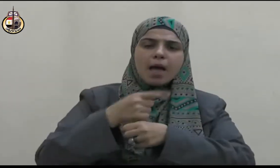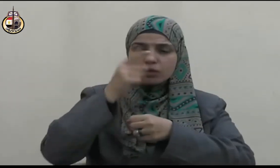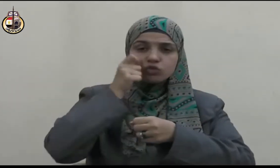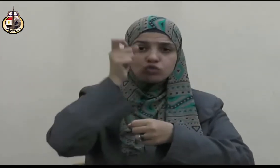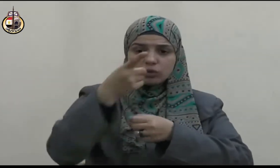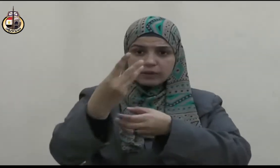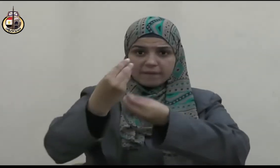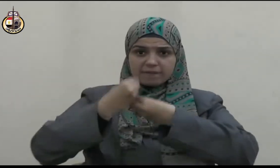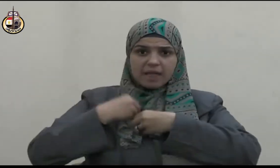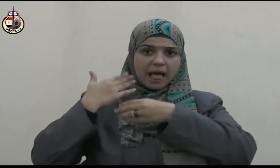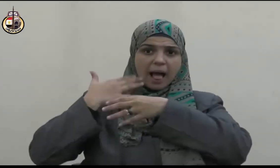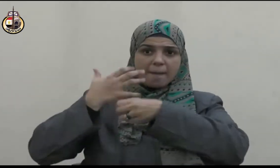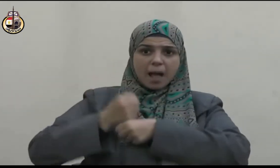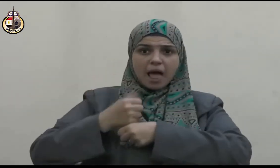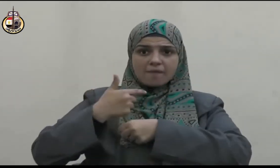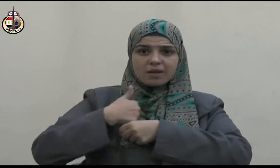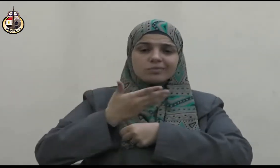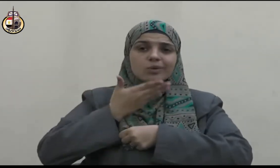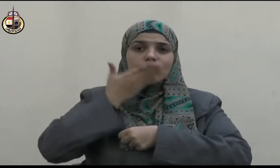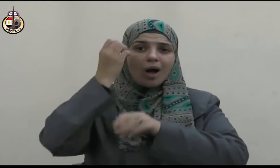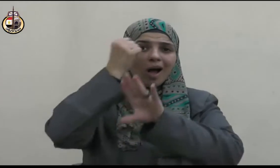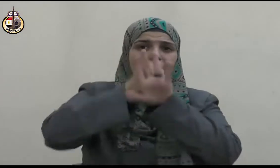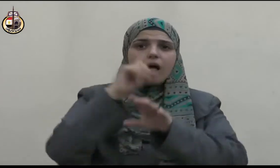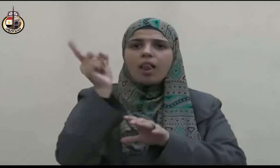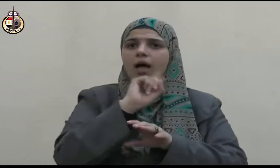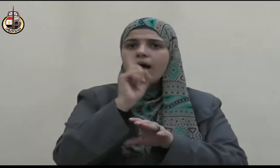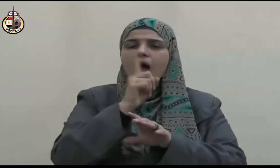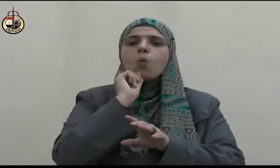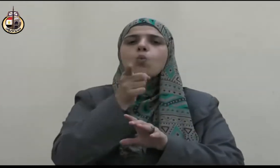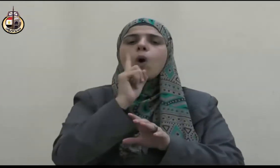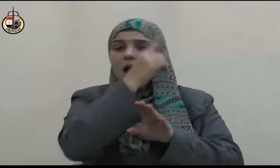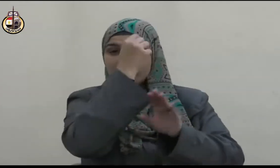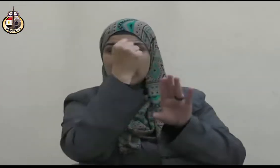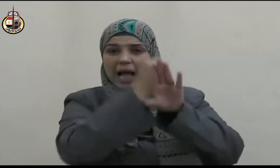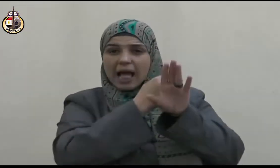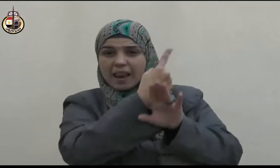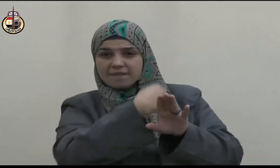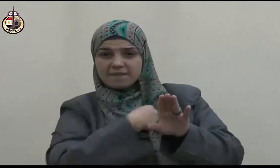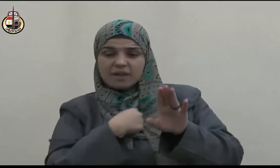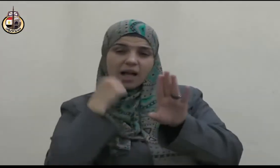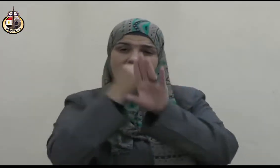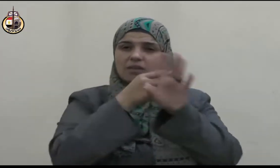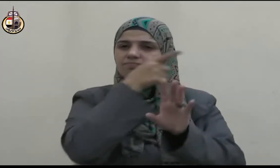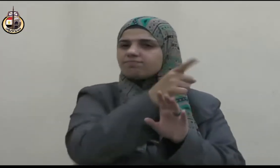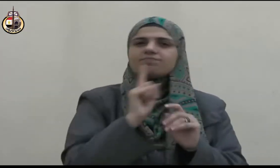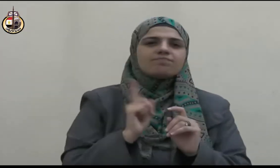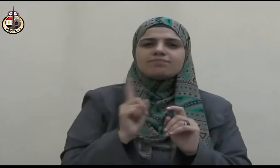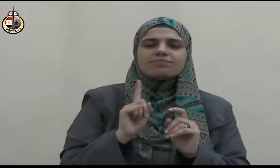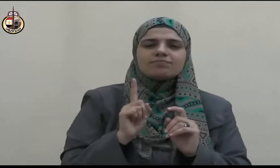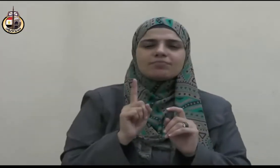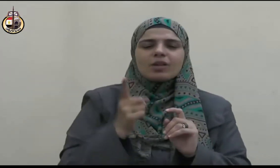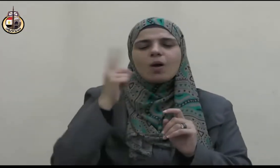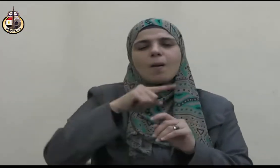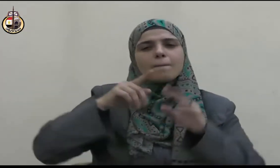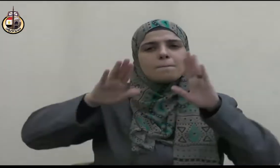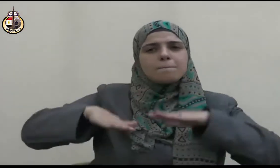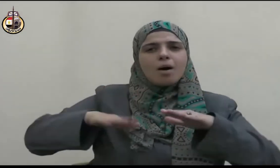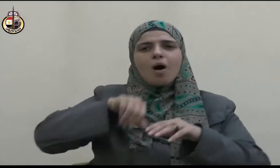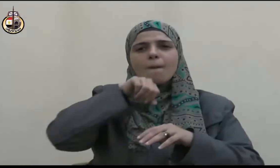عليه وسلم قبل وفاته ما لأحد عندنا يد إلا وقد كافيناه